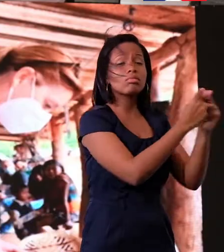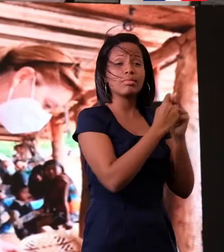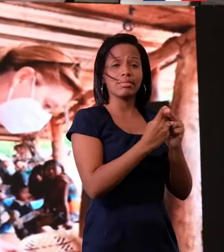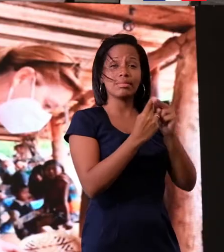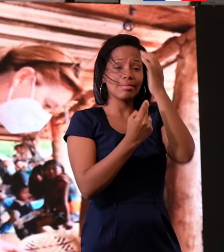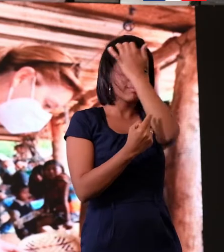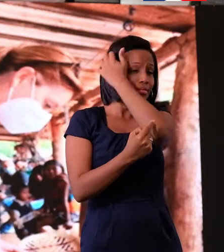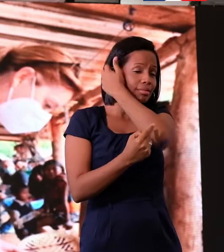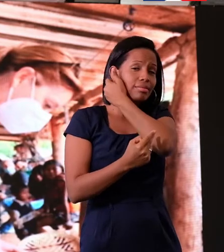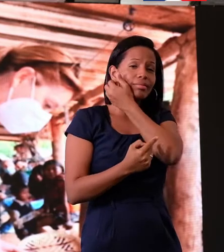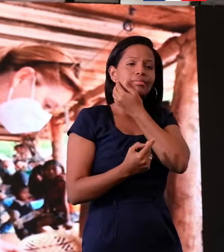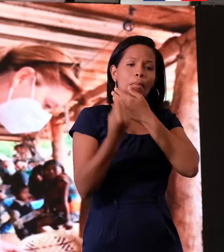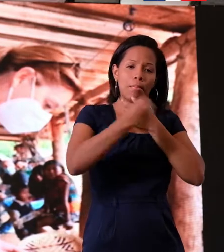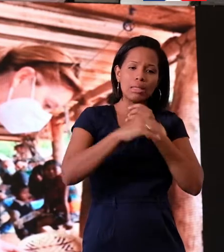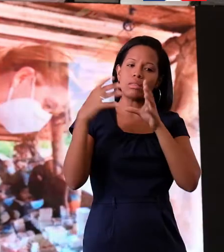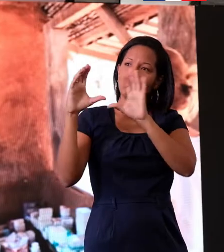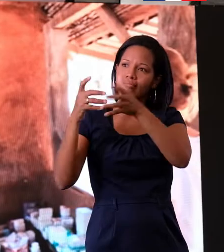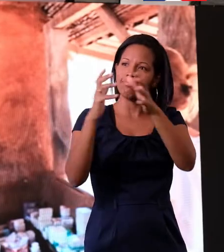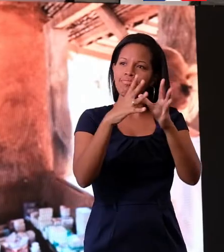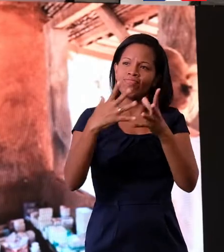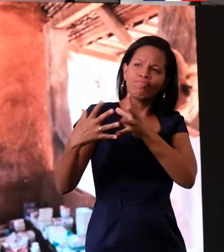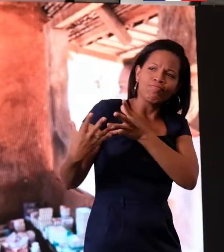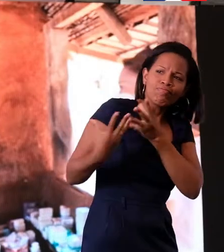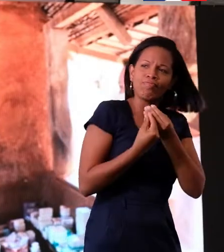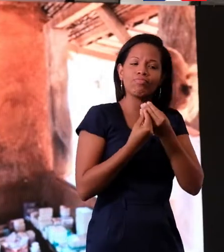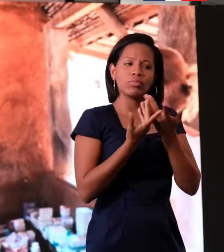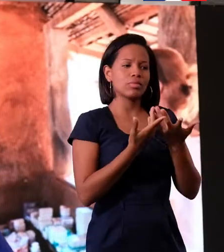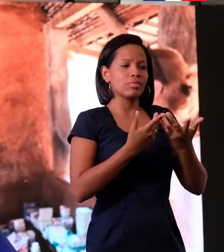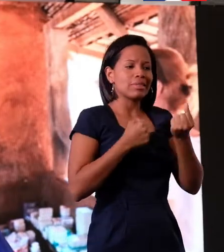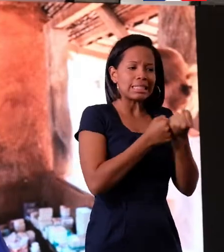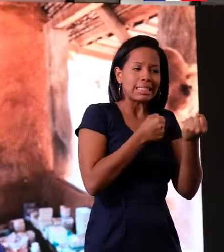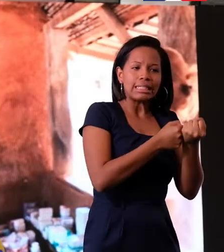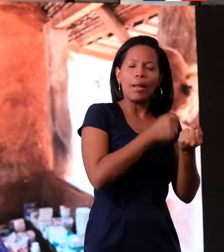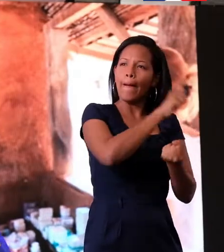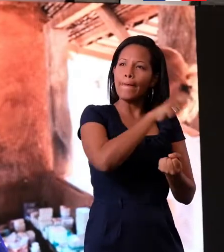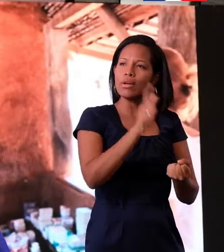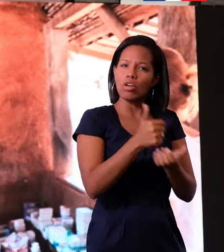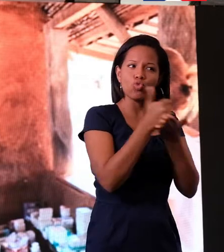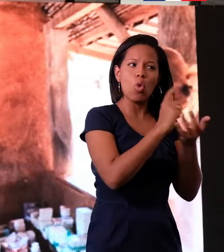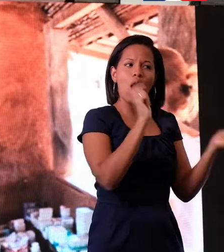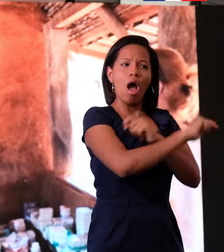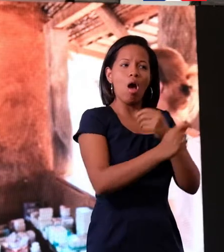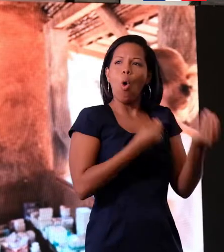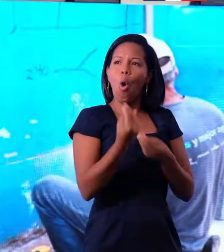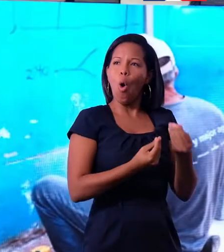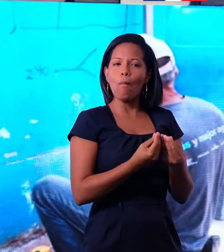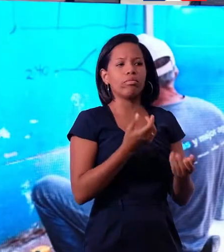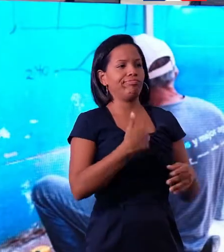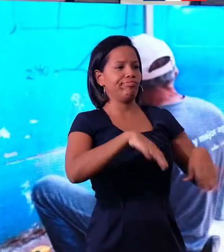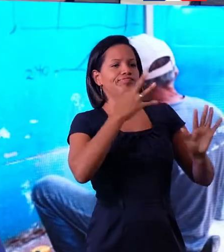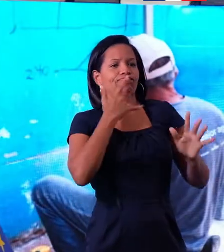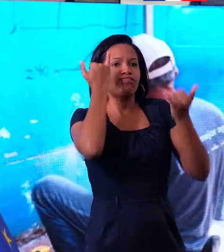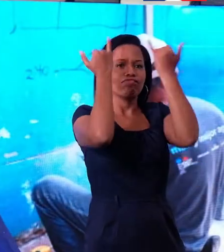pudimos desarrollar muchas iniciativas que hacen una diferencia en la vida de la gente, comedores populares y